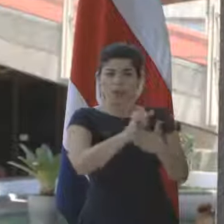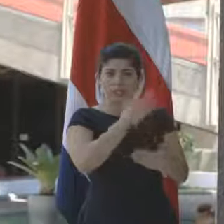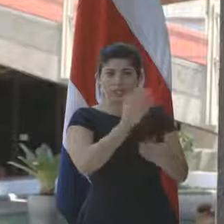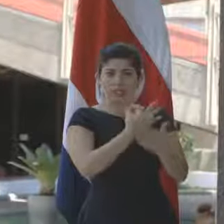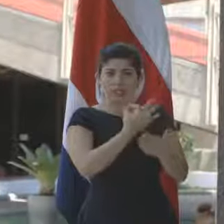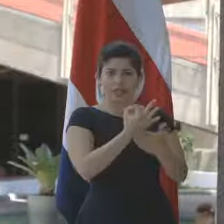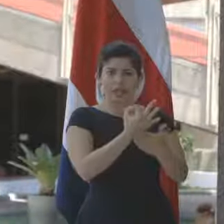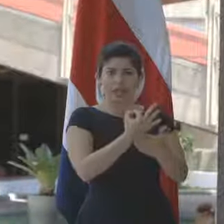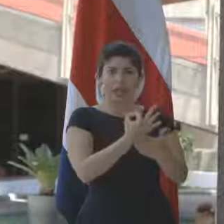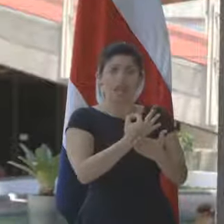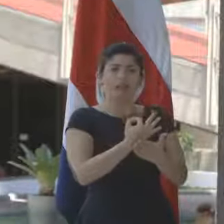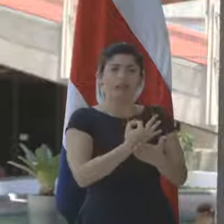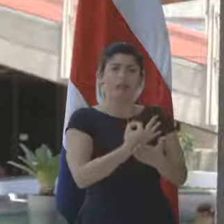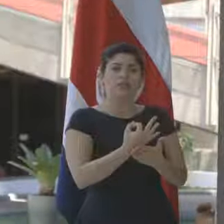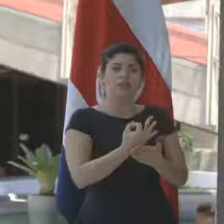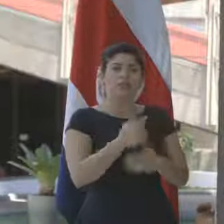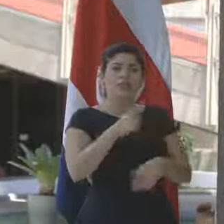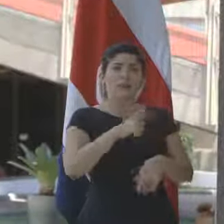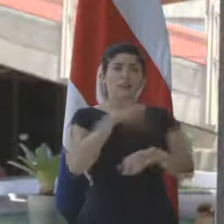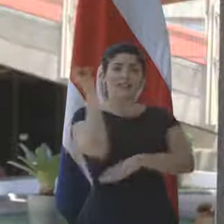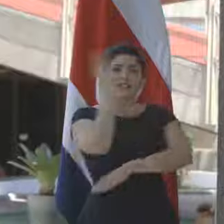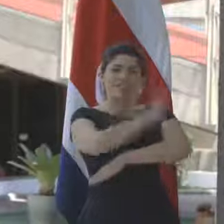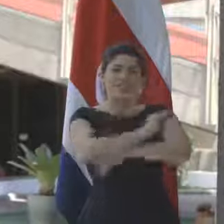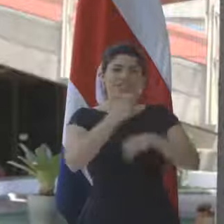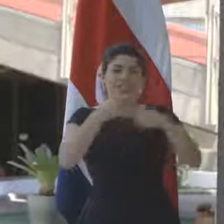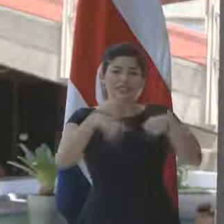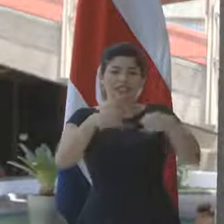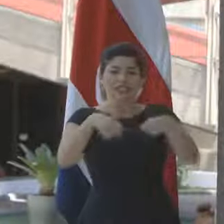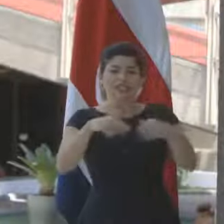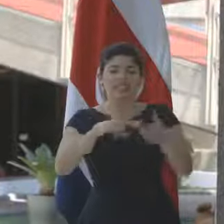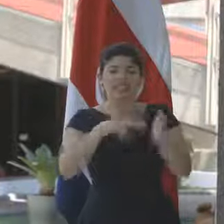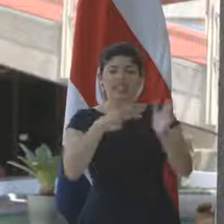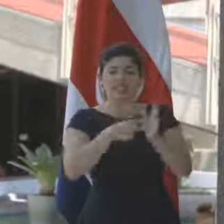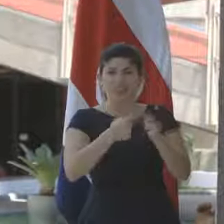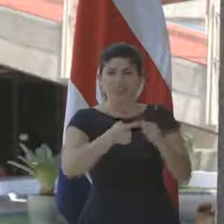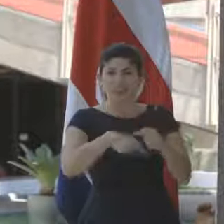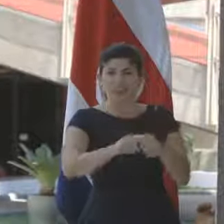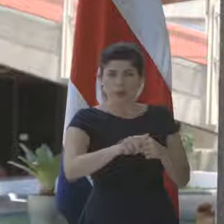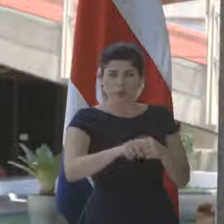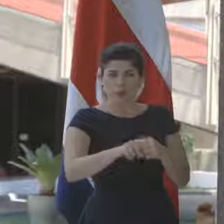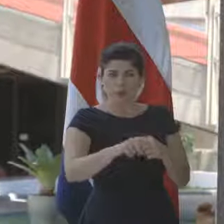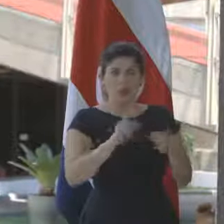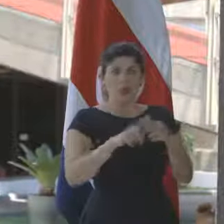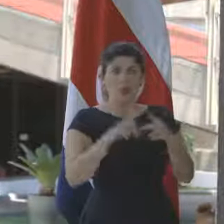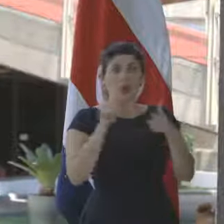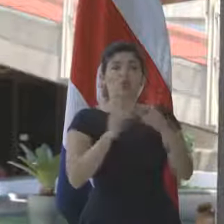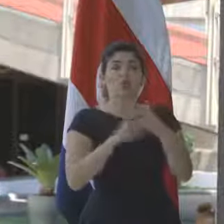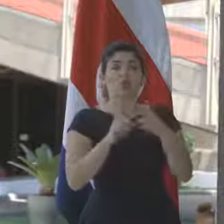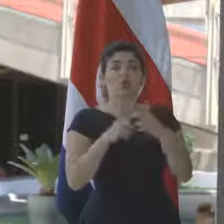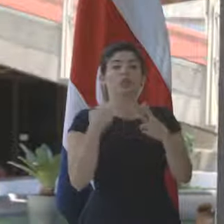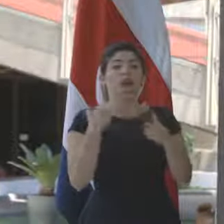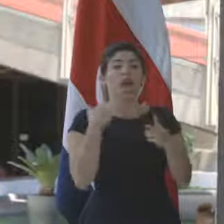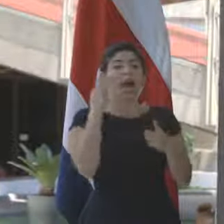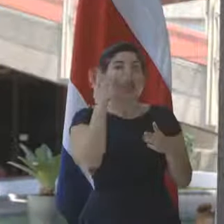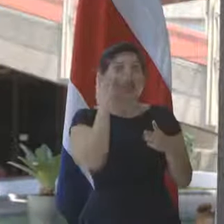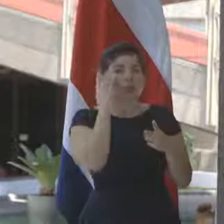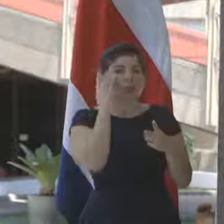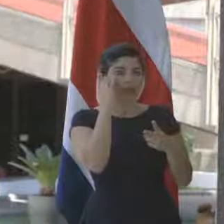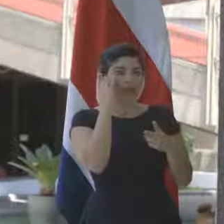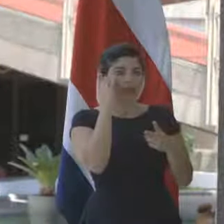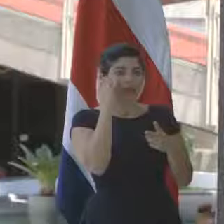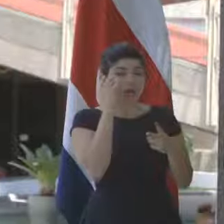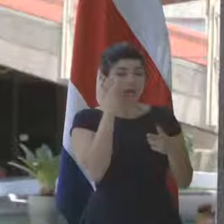definiendo plazos. ¿Qué es prontamente? Uno. Dos. Hay una preocupación, parece